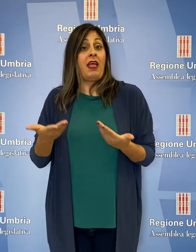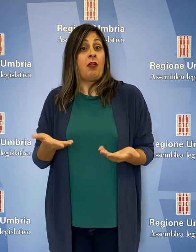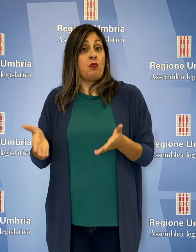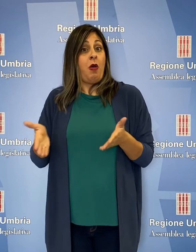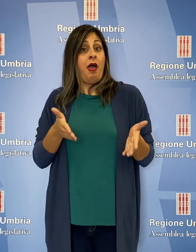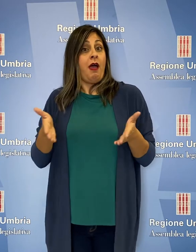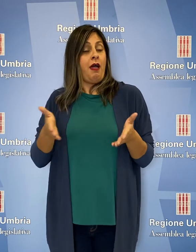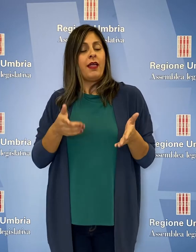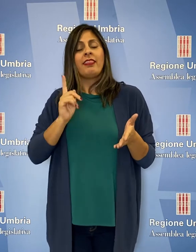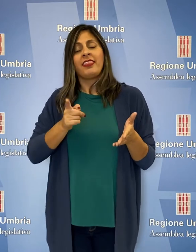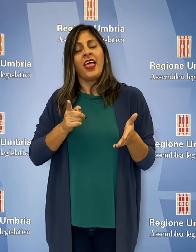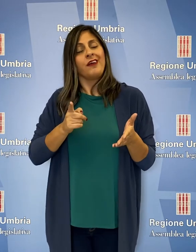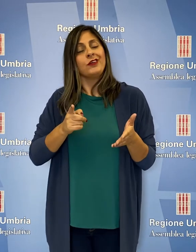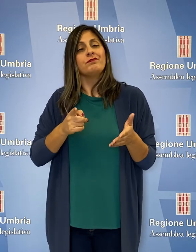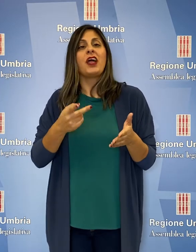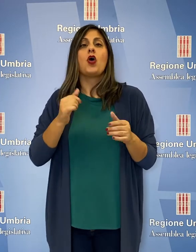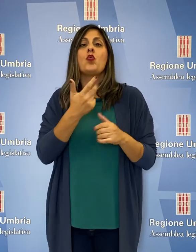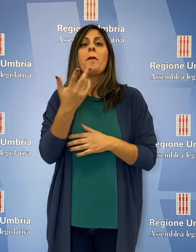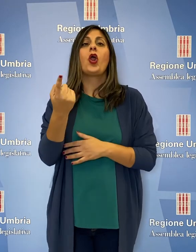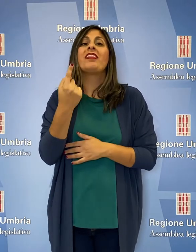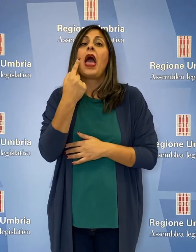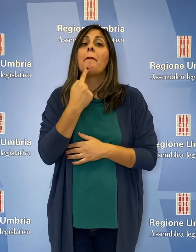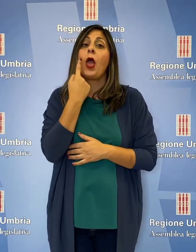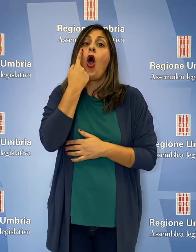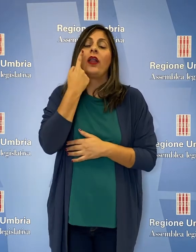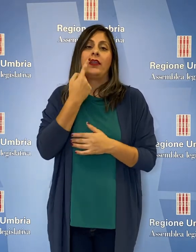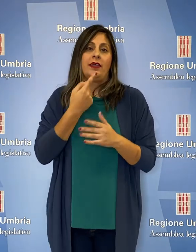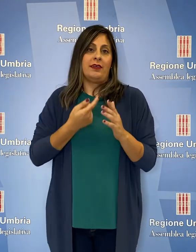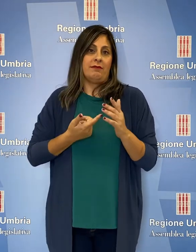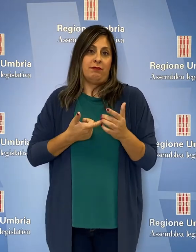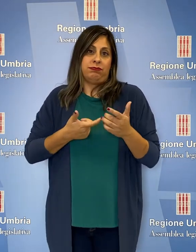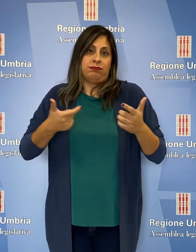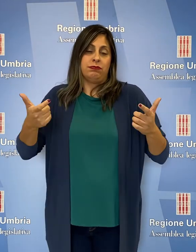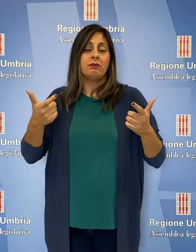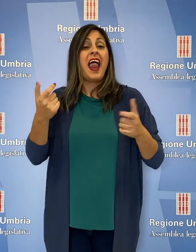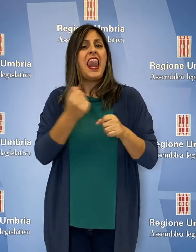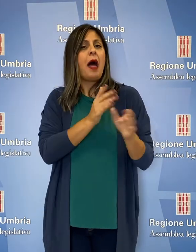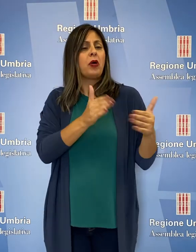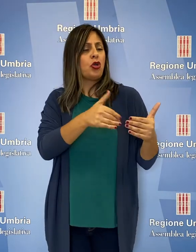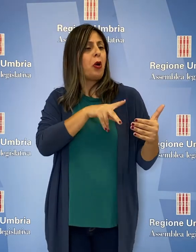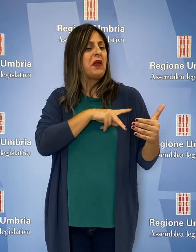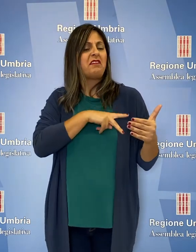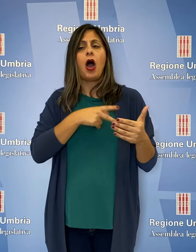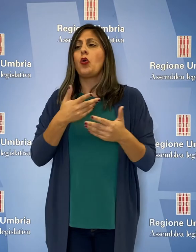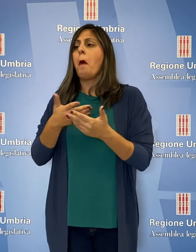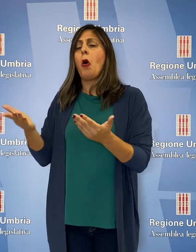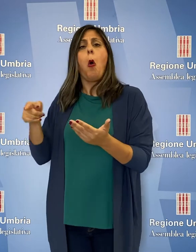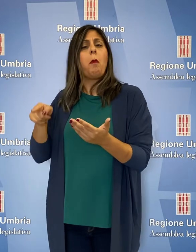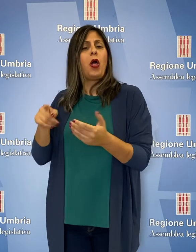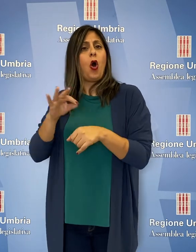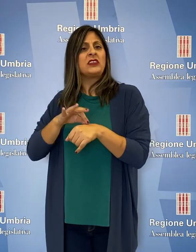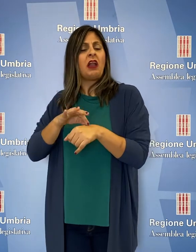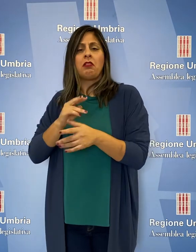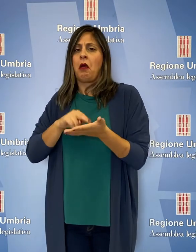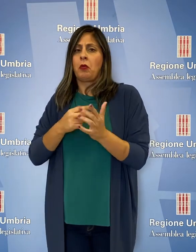questa fase è necessario incrementare il numero dei tamponi. Il laboratorio privato non interferisce con la sanità pubblica ma riferisce